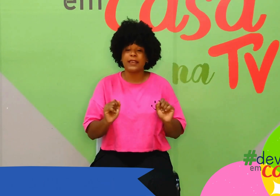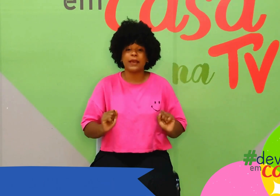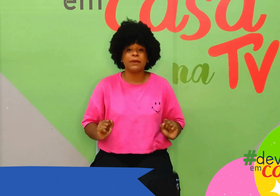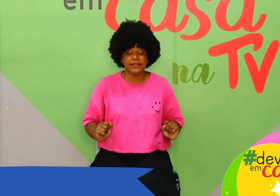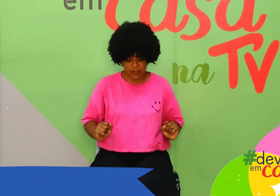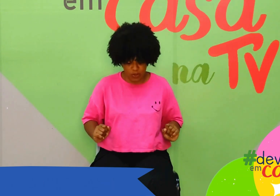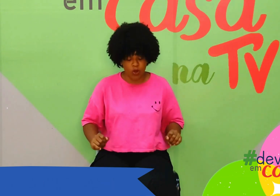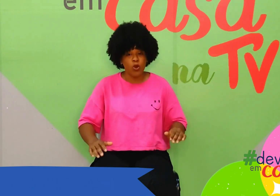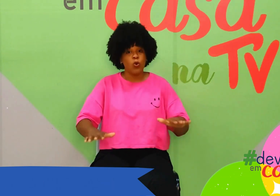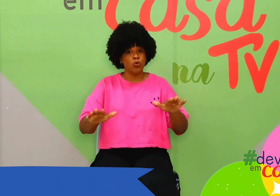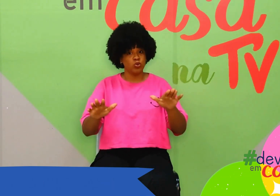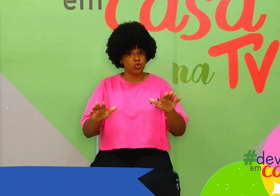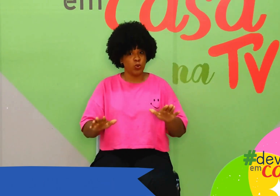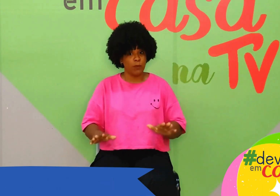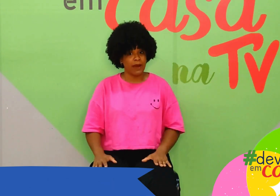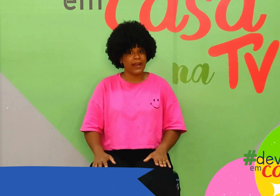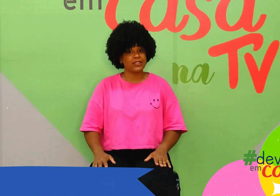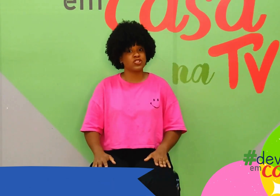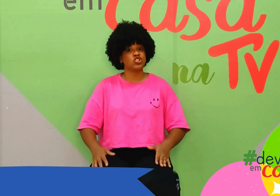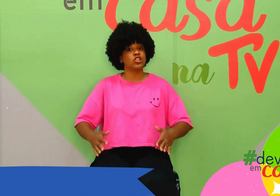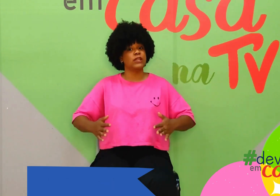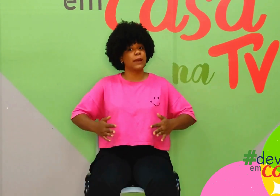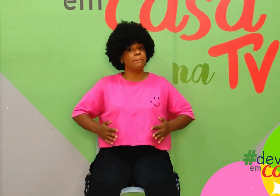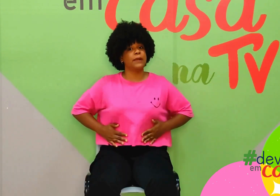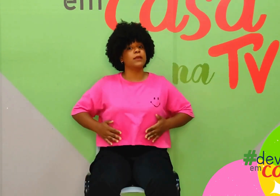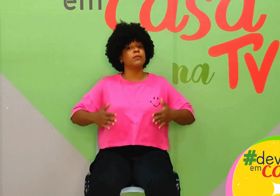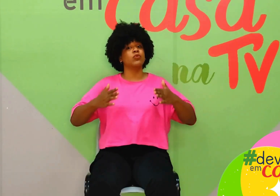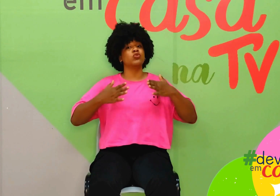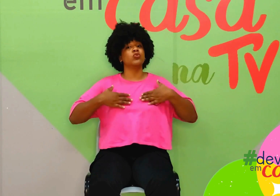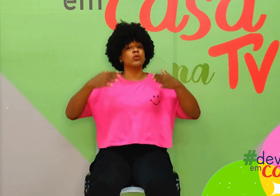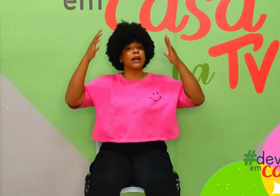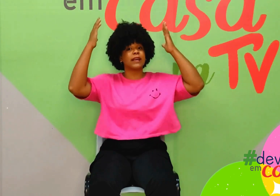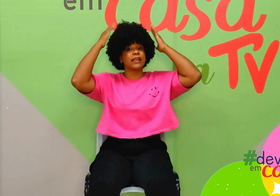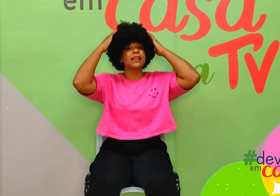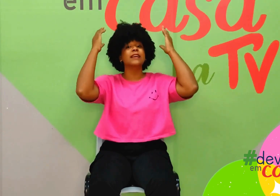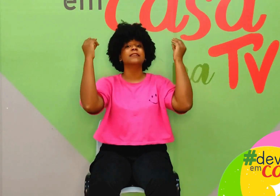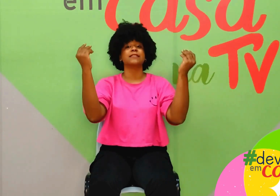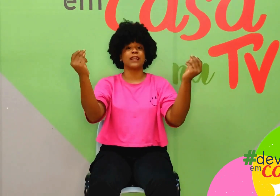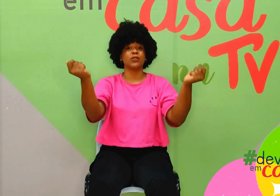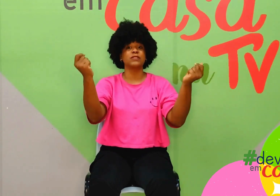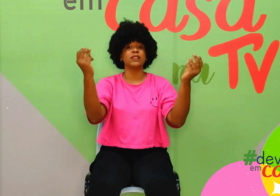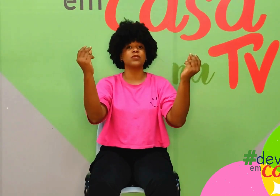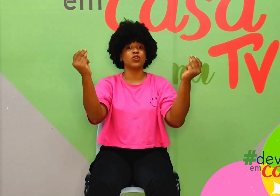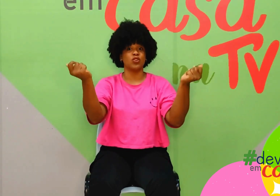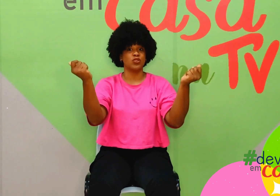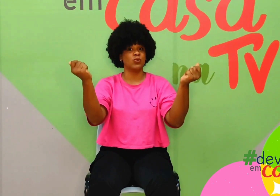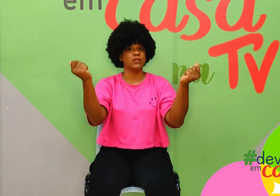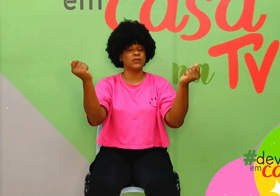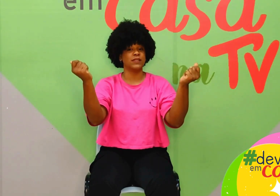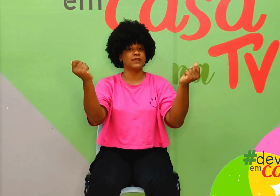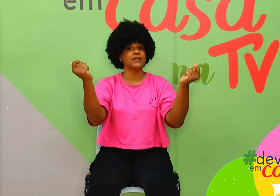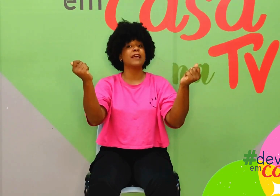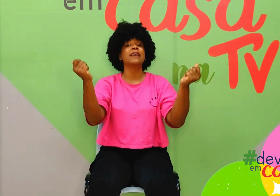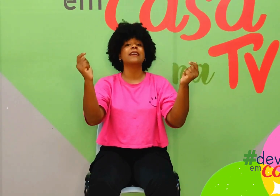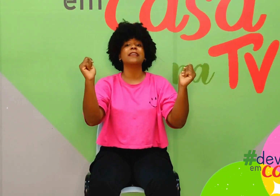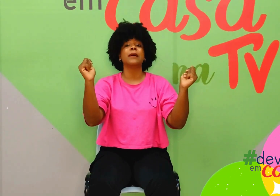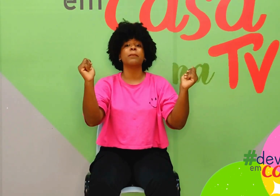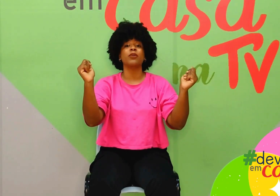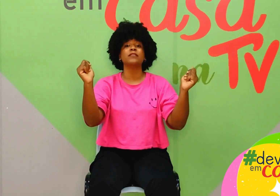Que é bem assim, ó. O tomate é primo do caqui. Estraga os dedos, ó. Dois dedos. E depois,